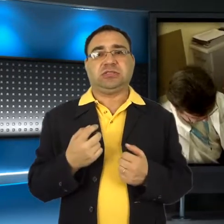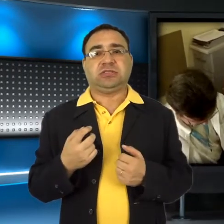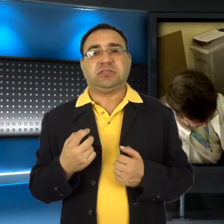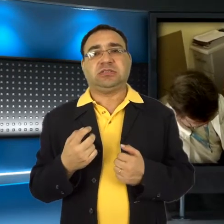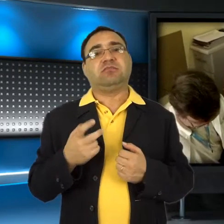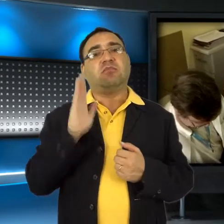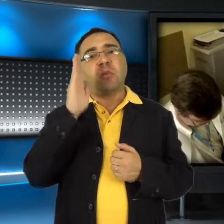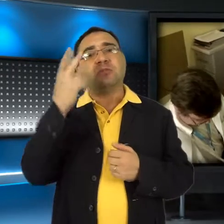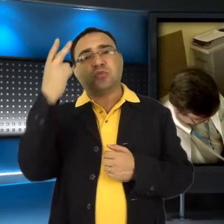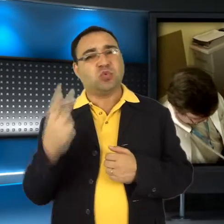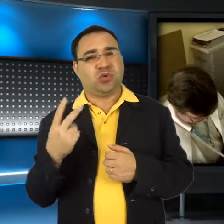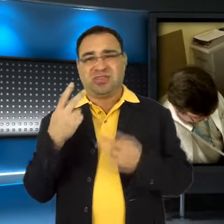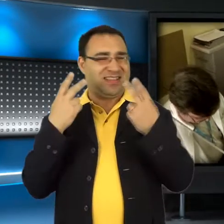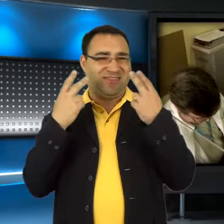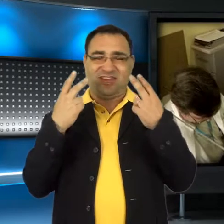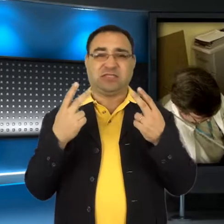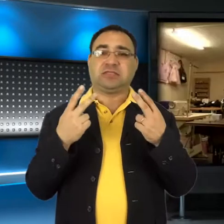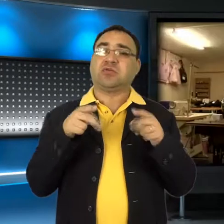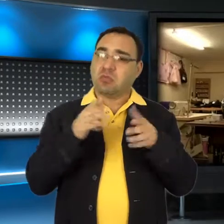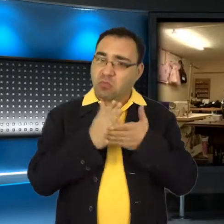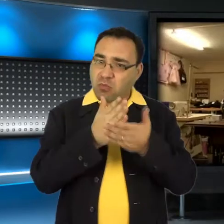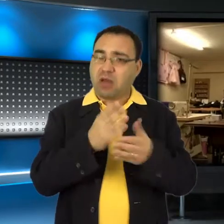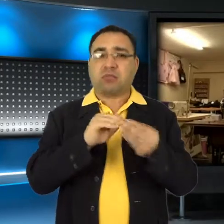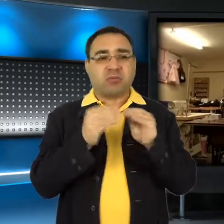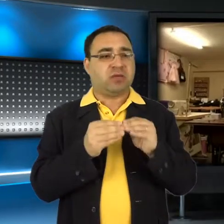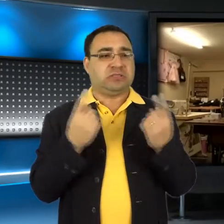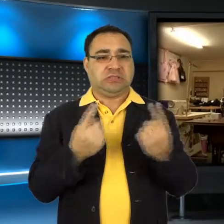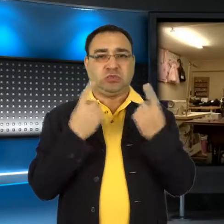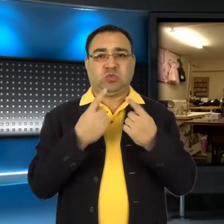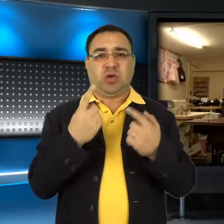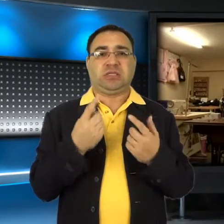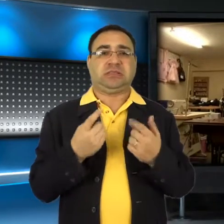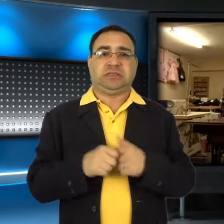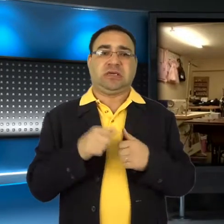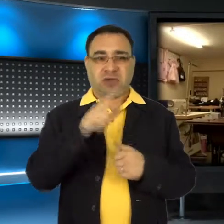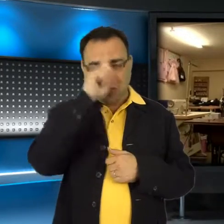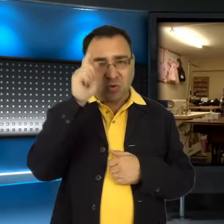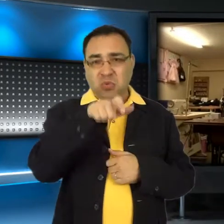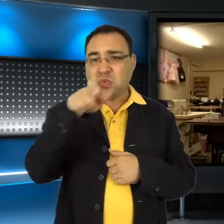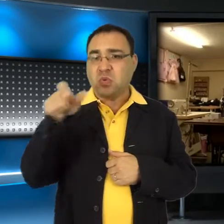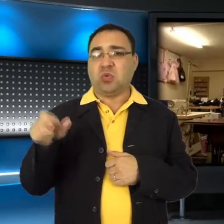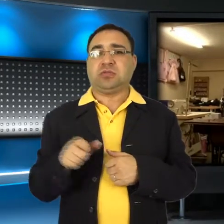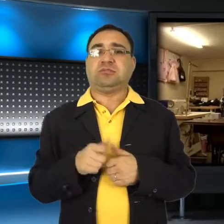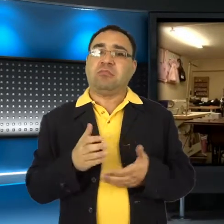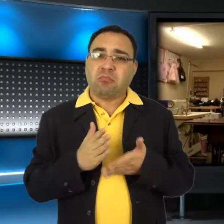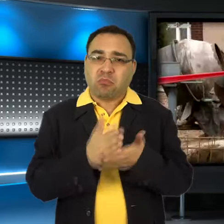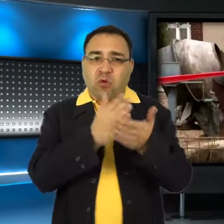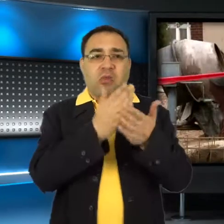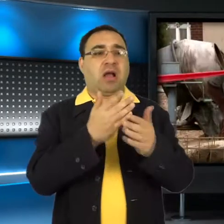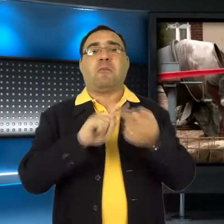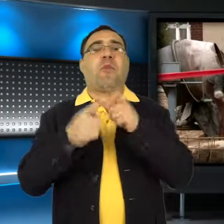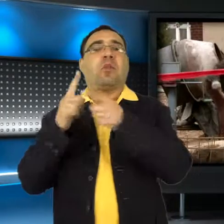odgrywają rolę drugoplanową. Ekonomia społeczna staje się nowym rozwiązaniem na problemy gospodarczo-społeczno-ekonomiczne. Jest